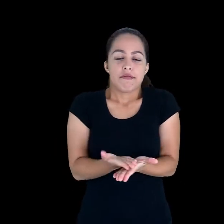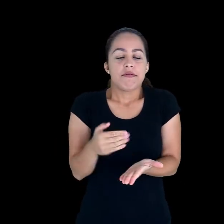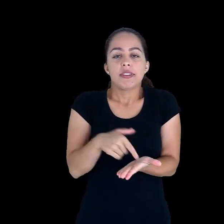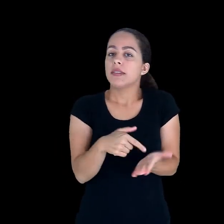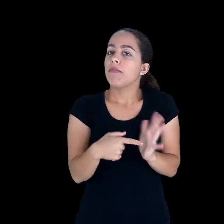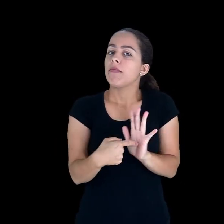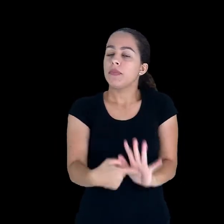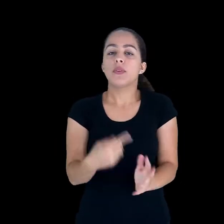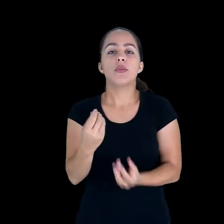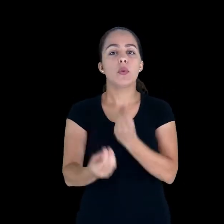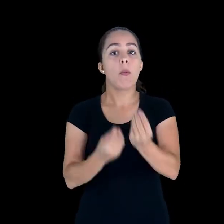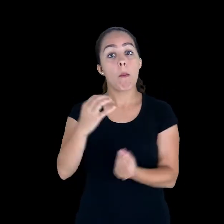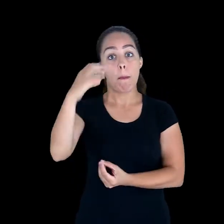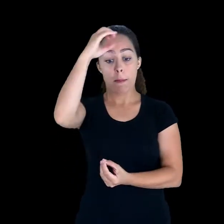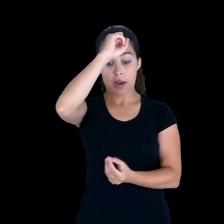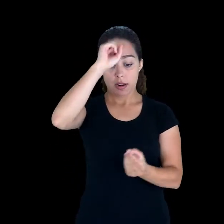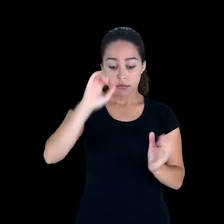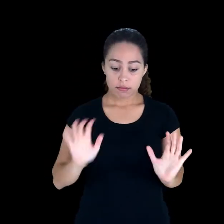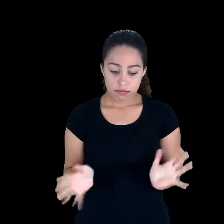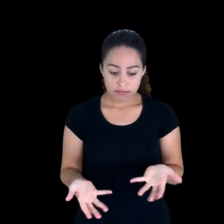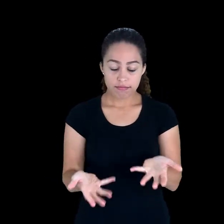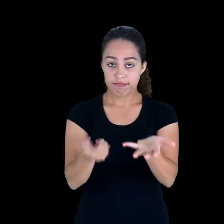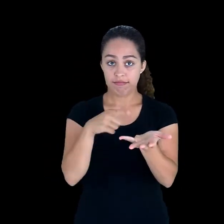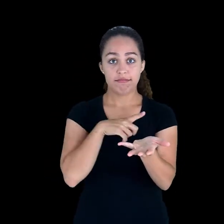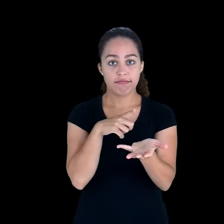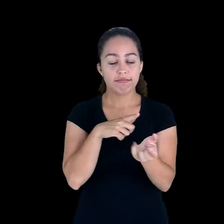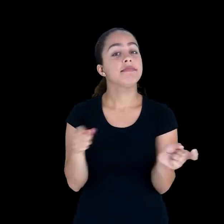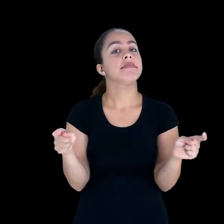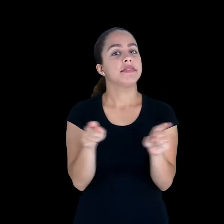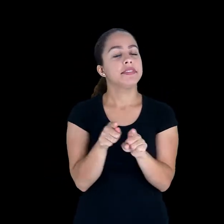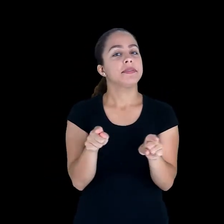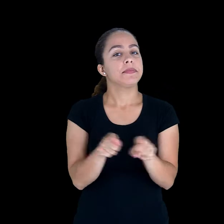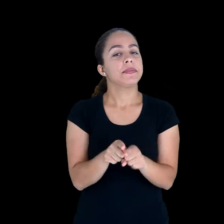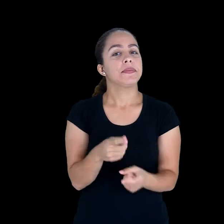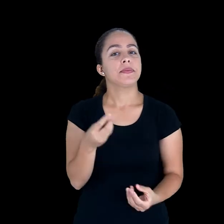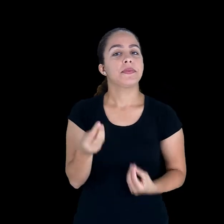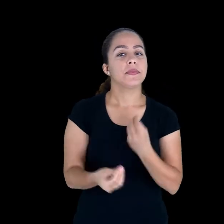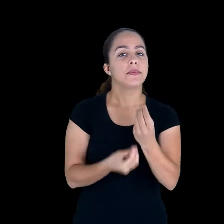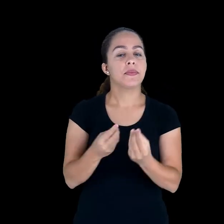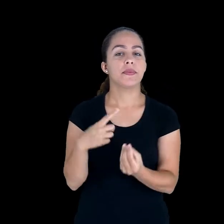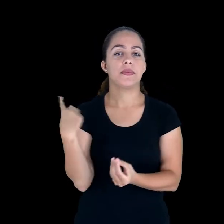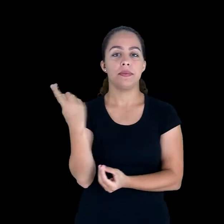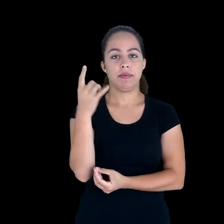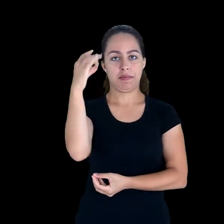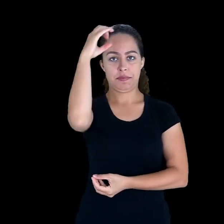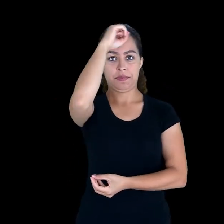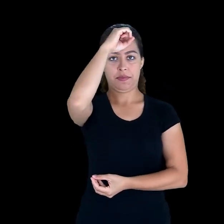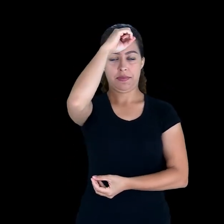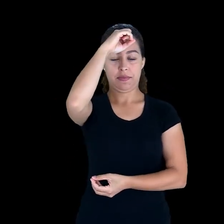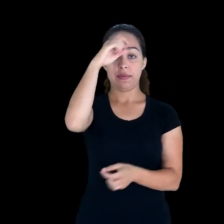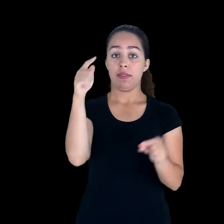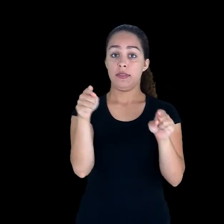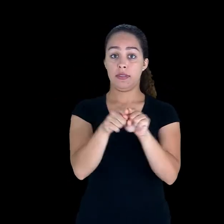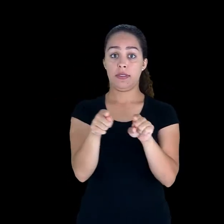sobre os estilos de aprendizagem e também sobre a forma como nós aprendemos, sobre a forma como